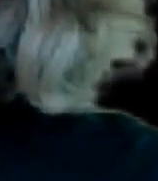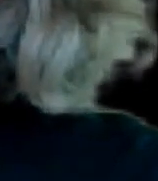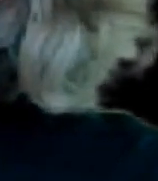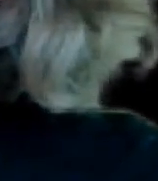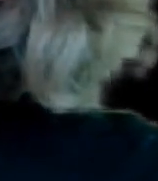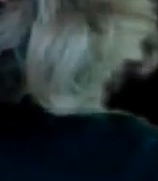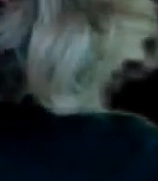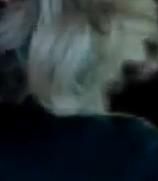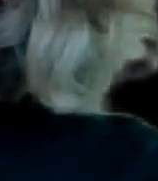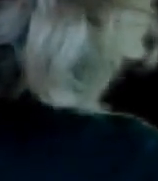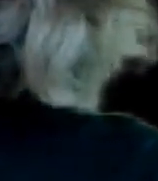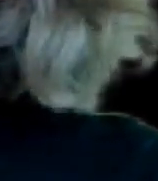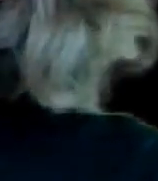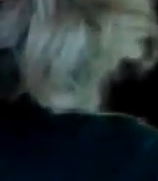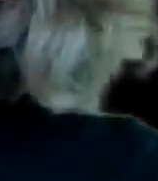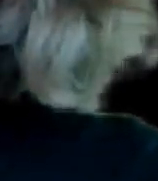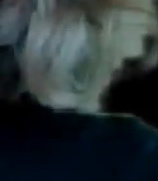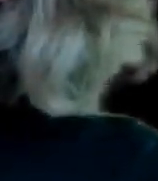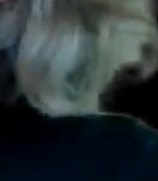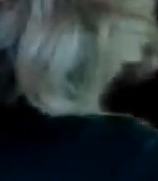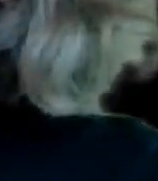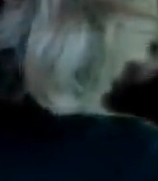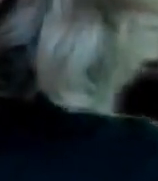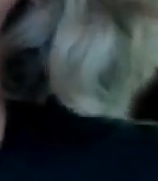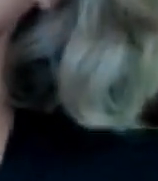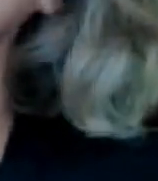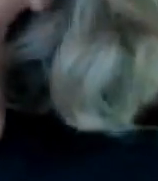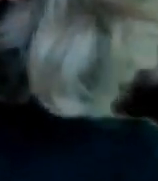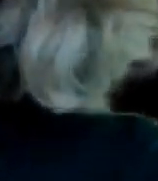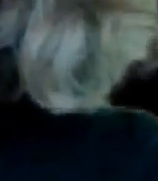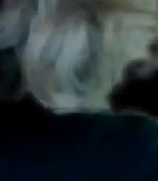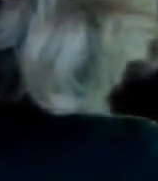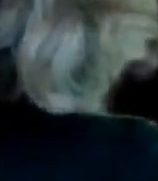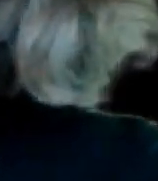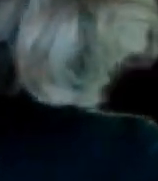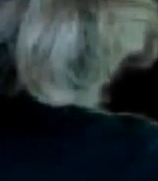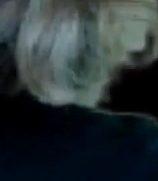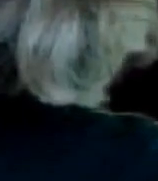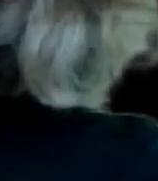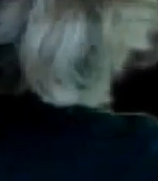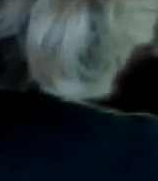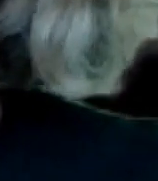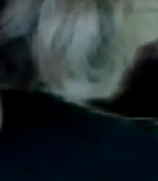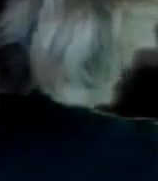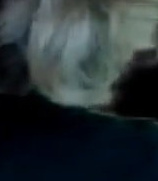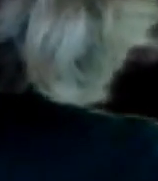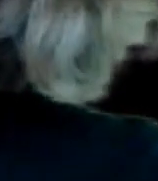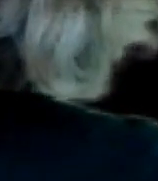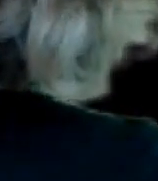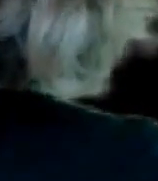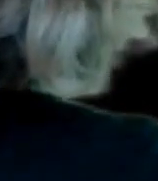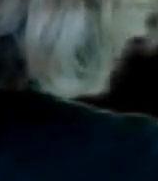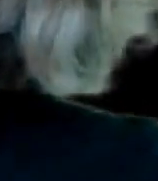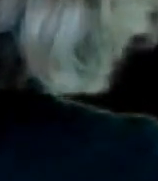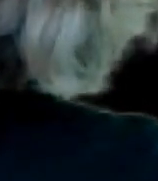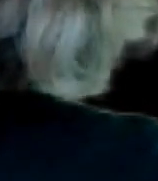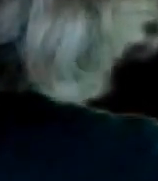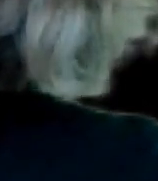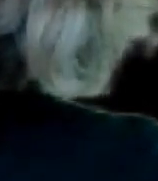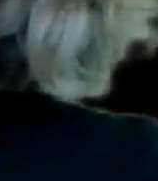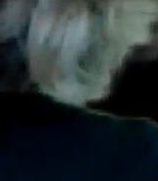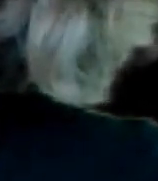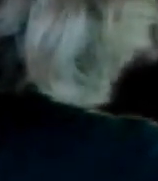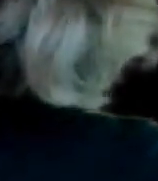periodista Nunca te habías dedicado a las comunicaciones En mi caso Yo sí me dediqué a las comunicaciones Cuando era muy